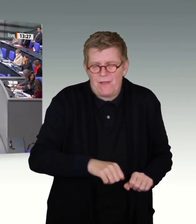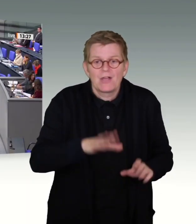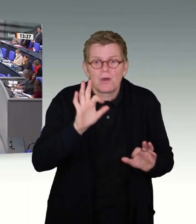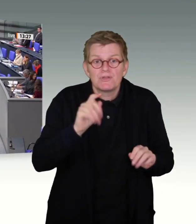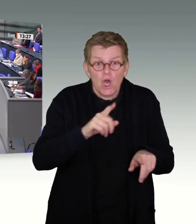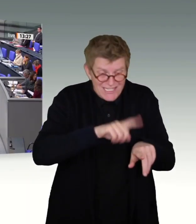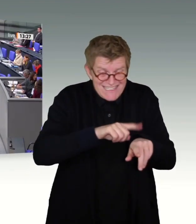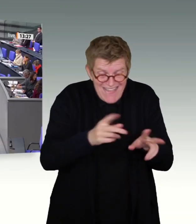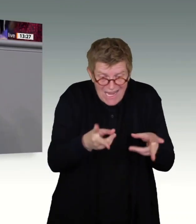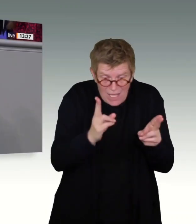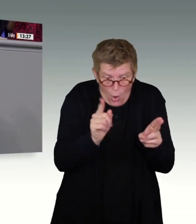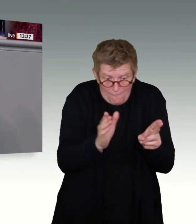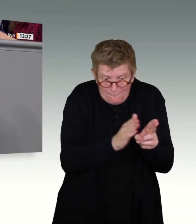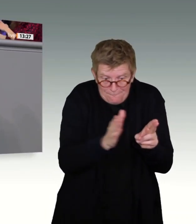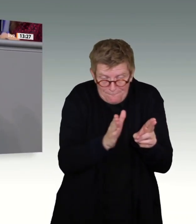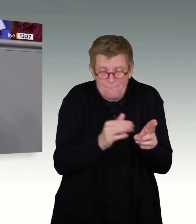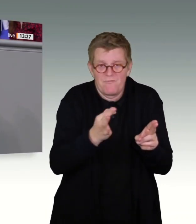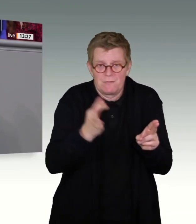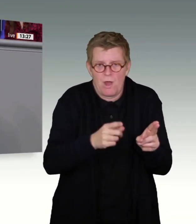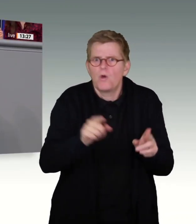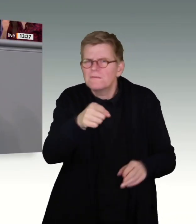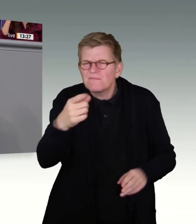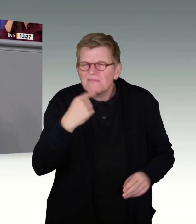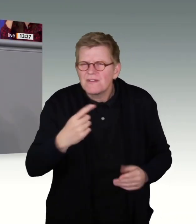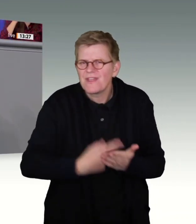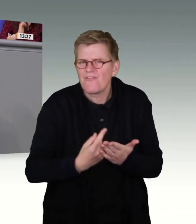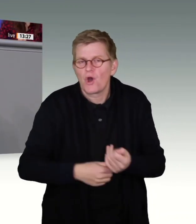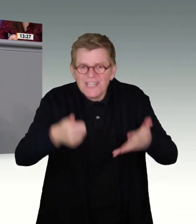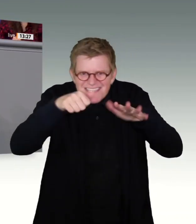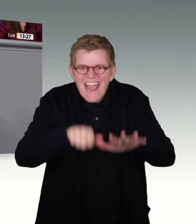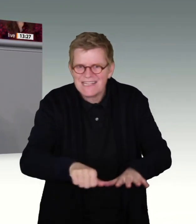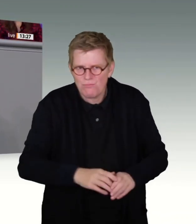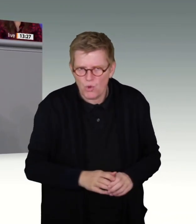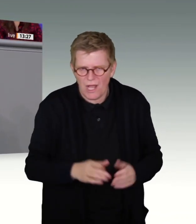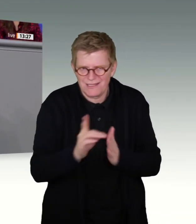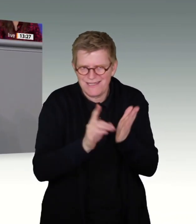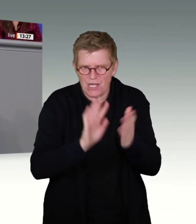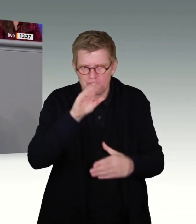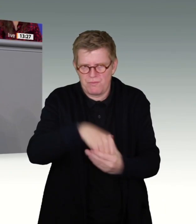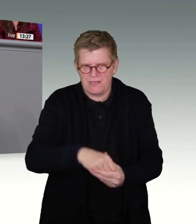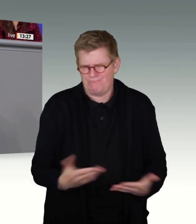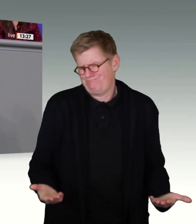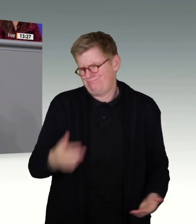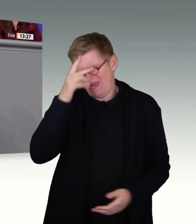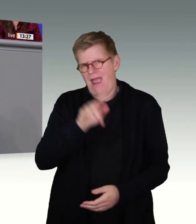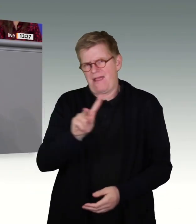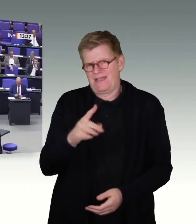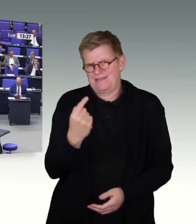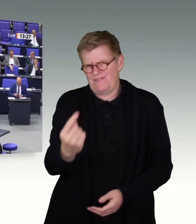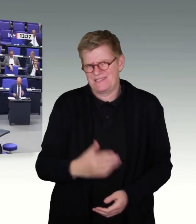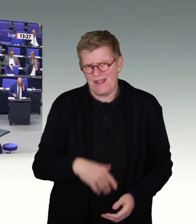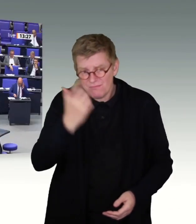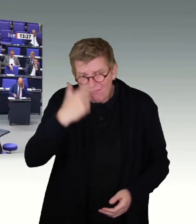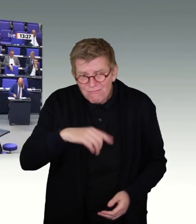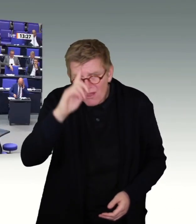Sie fordern allen Ernstes, für sechs Monate lang die Daten zu speichern. Herr Krings, wenn Sie ernsthaft glauben,